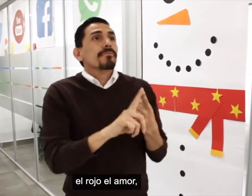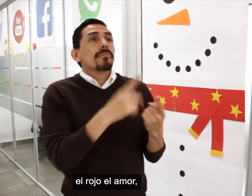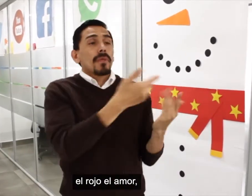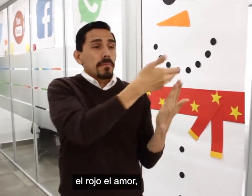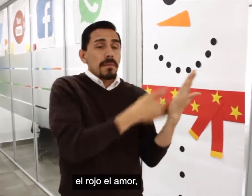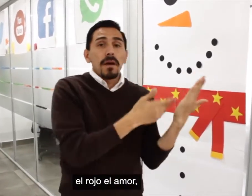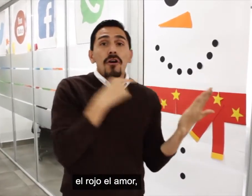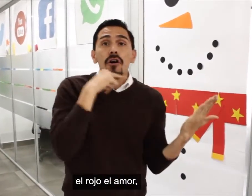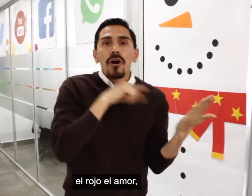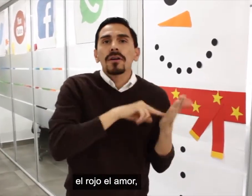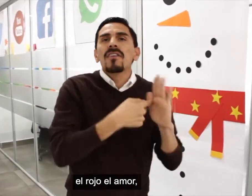El rojo, el amor.